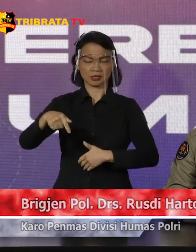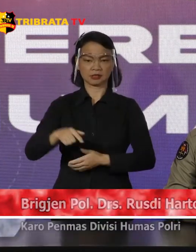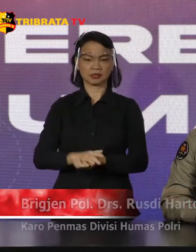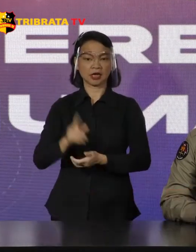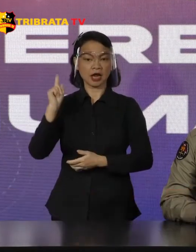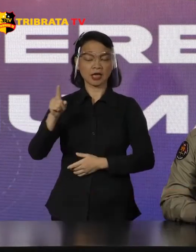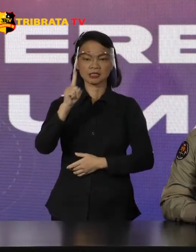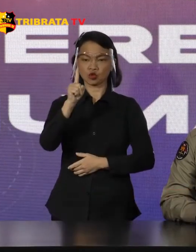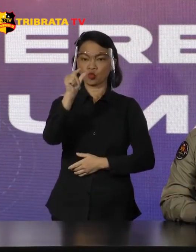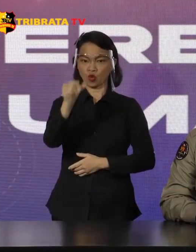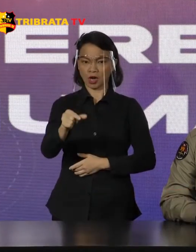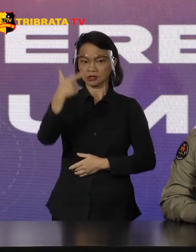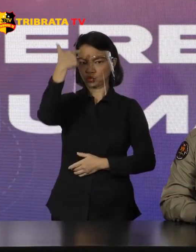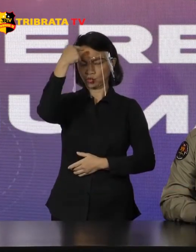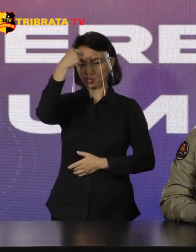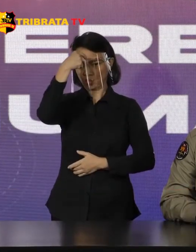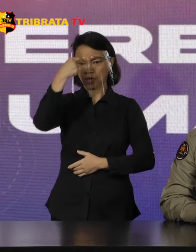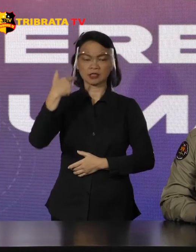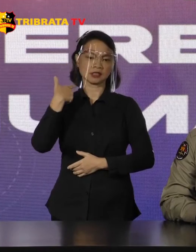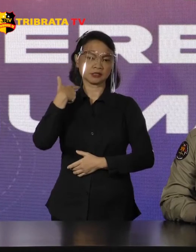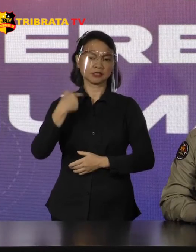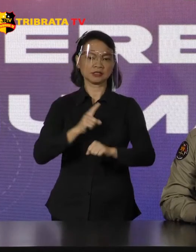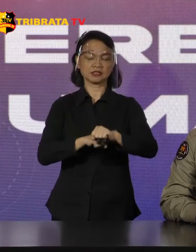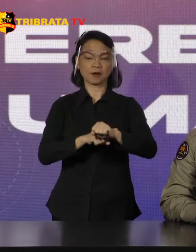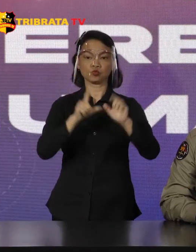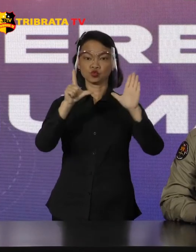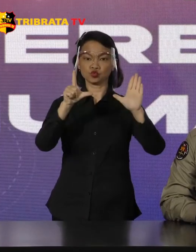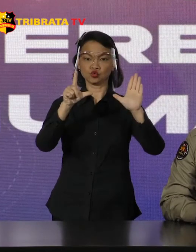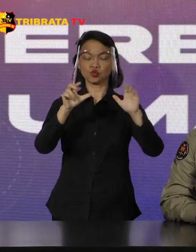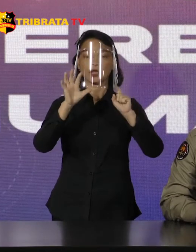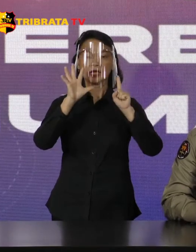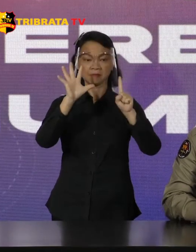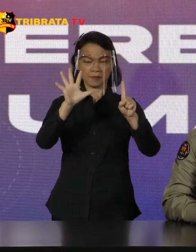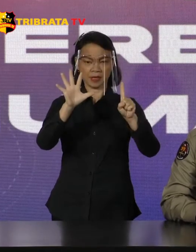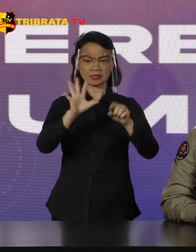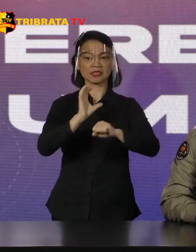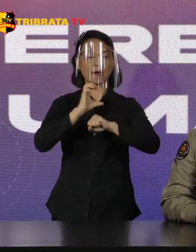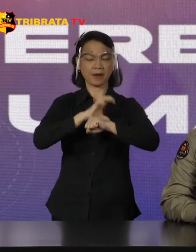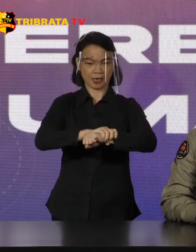satu terduga terorisme Jam 7.15 telah diamankan